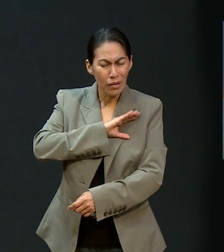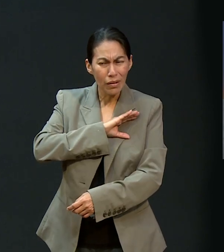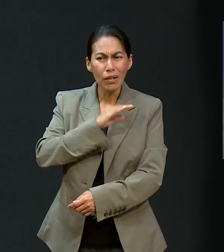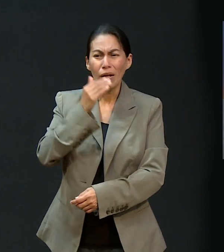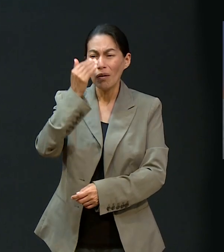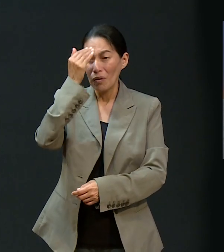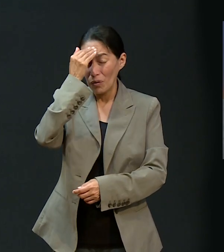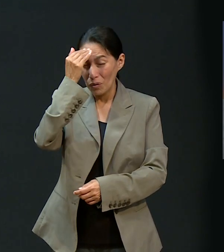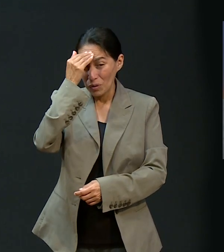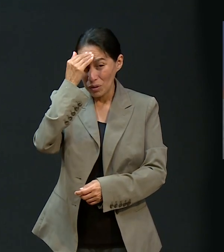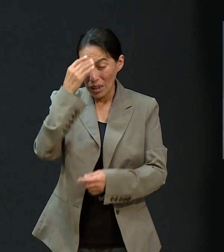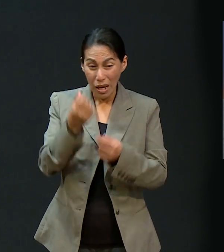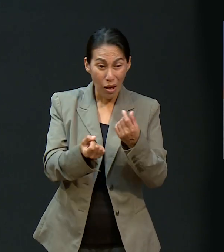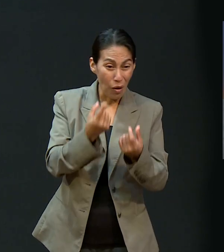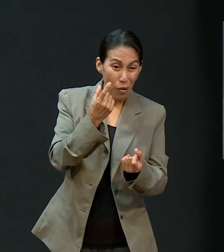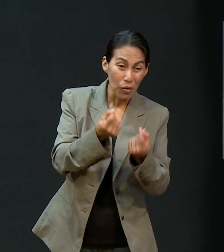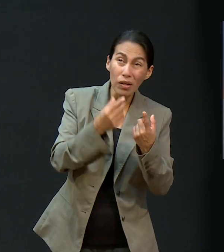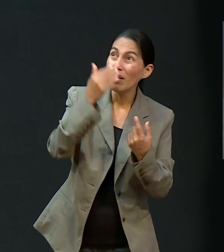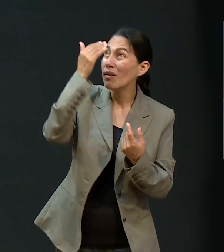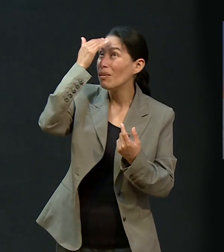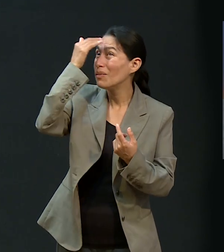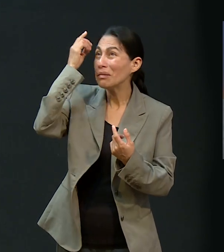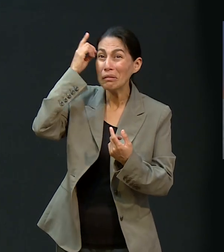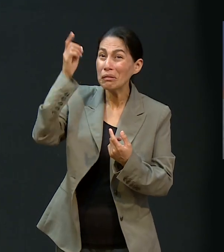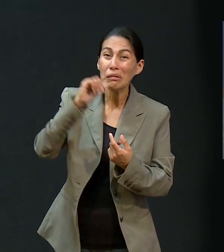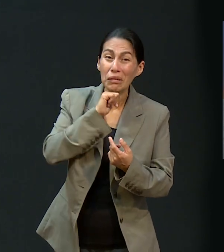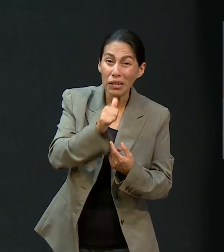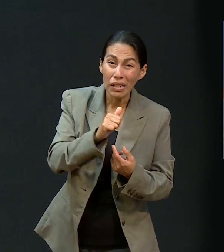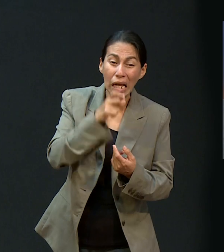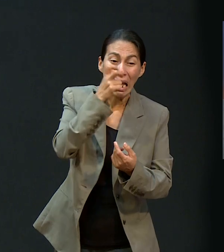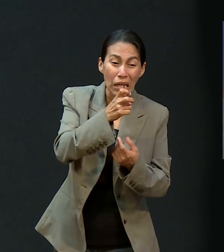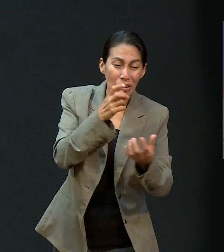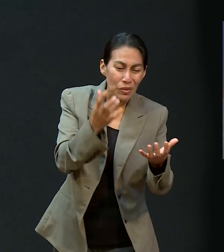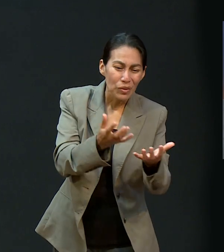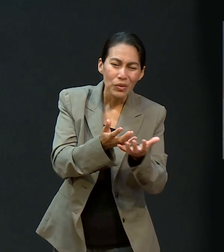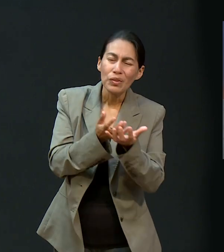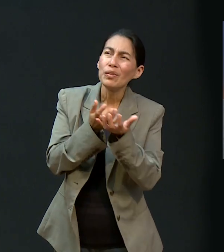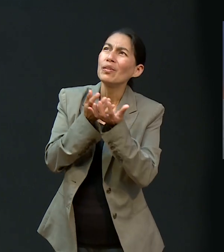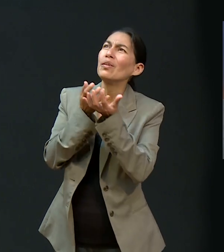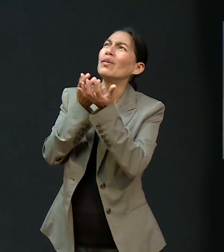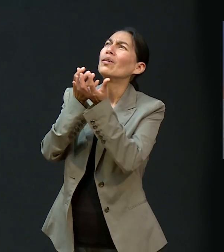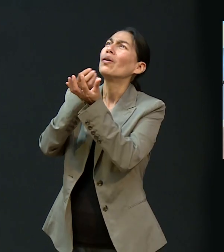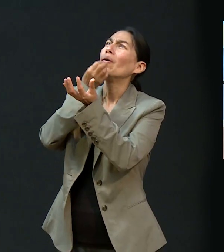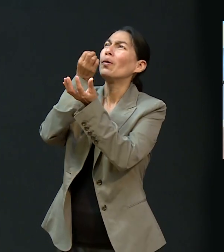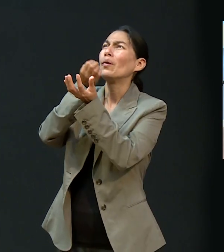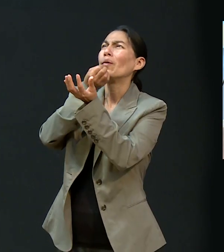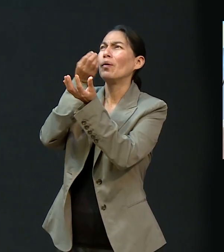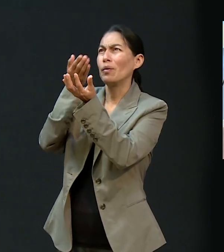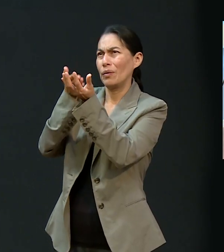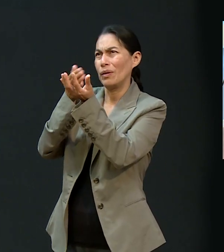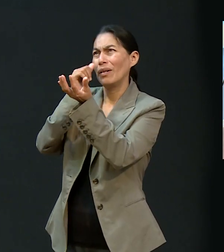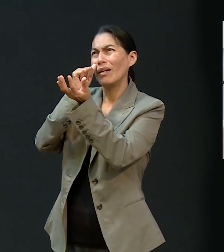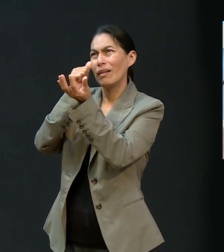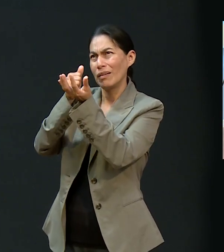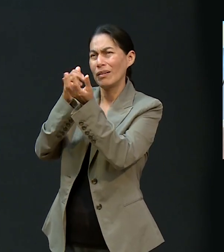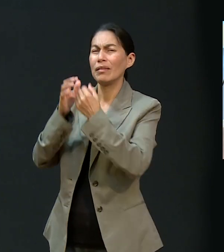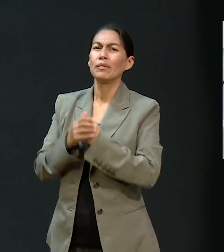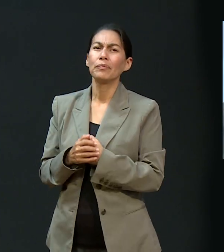personas que quieren y a todos los que aún no conocen de Dios. que sufren, lloran sin Dios y sin esperanza.